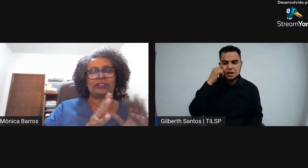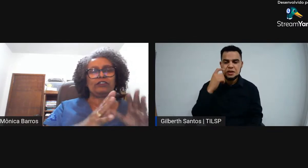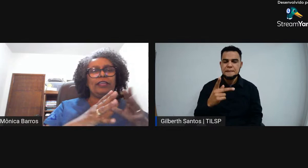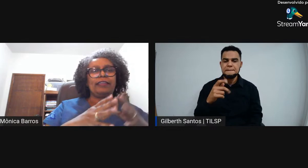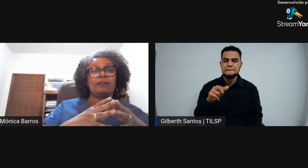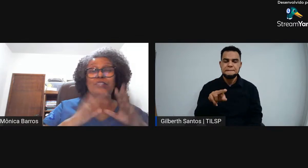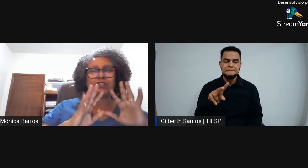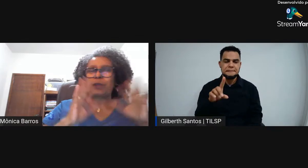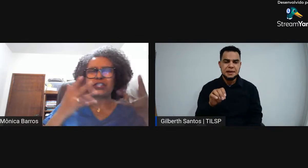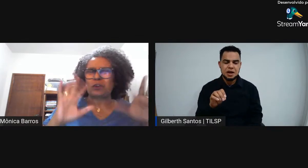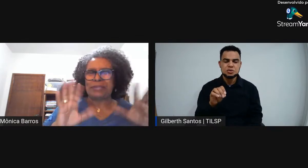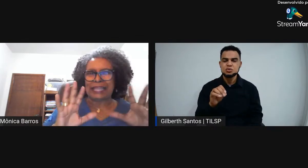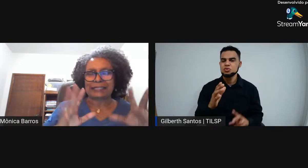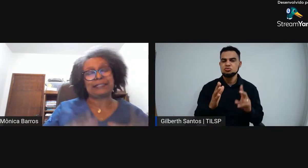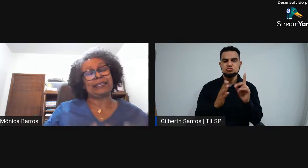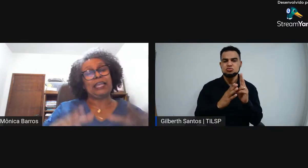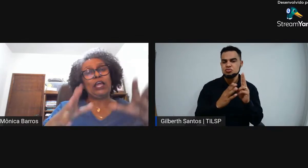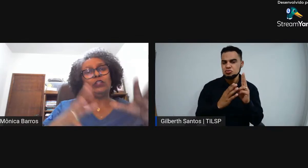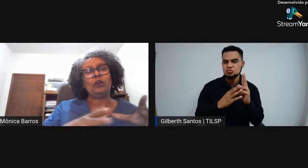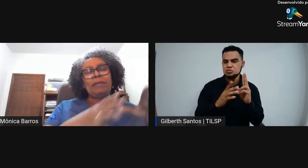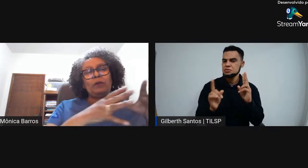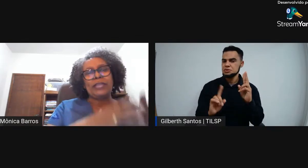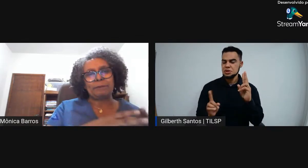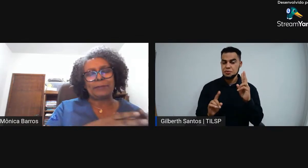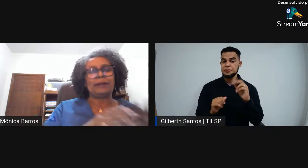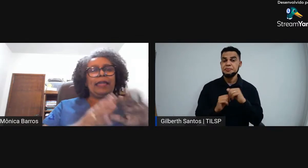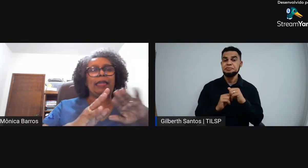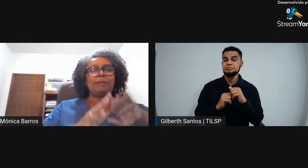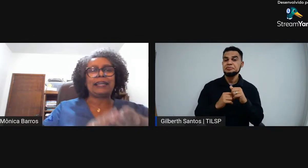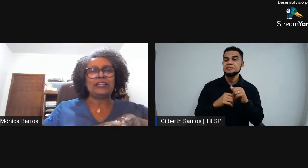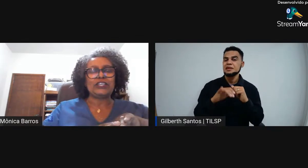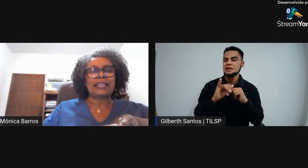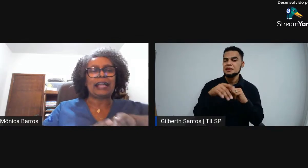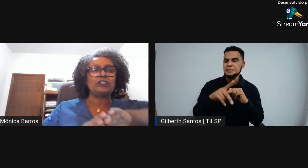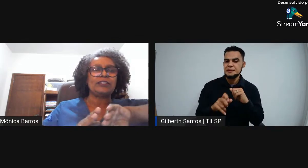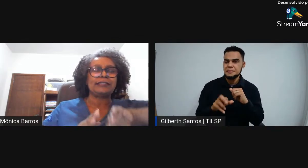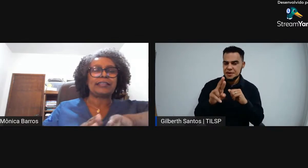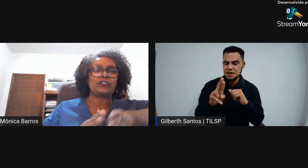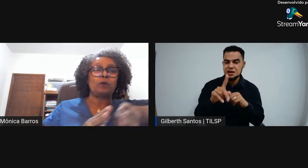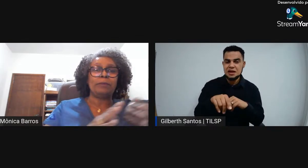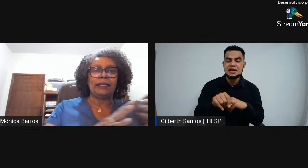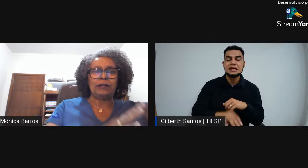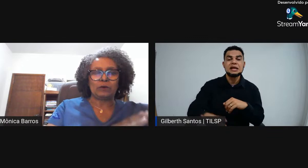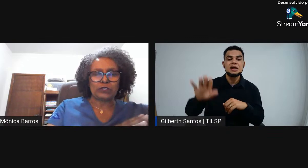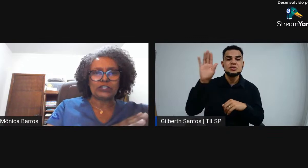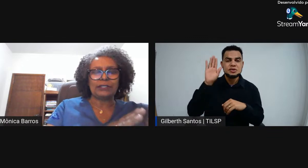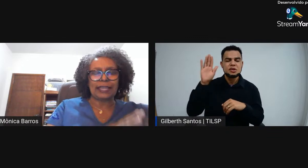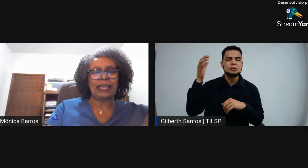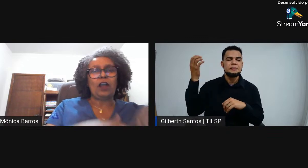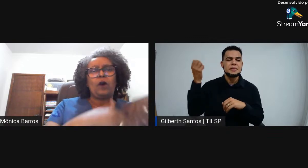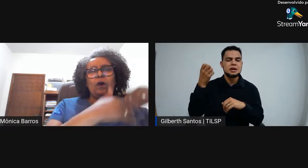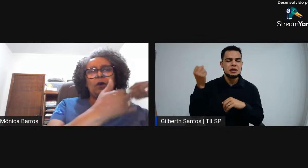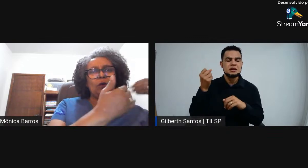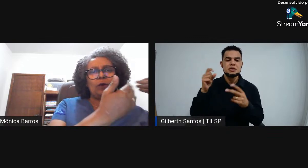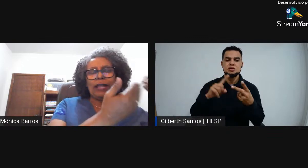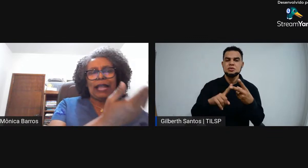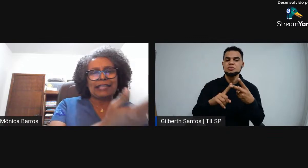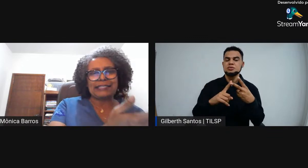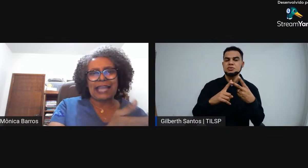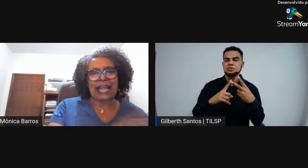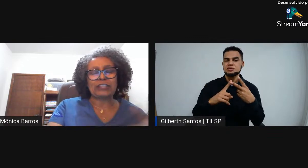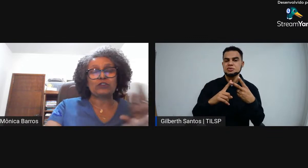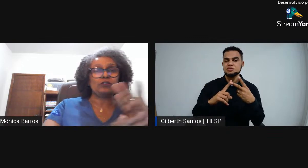nem indígenas. Então, a gente pode combinar assim. Número ímpar é para candidatos que sejam brancos ou